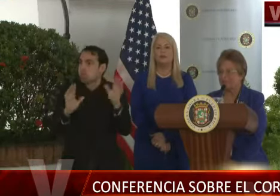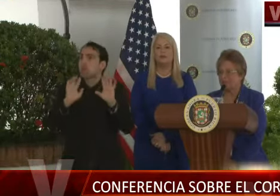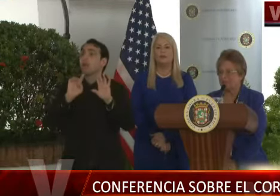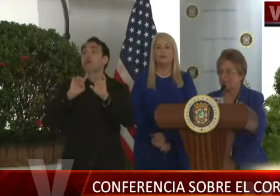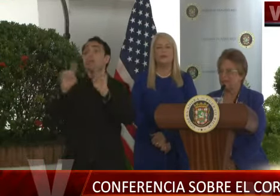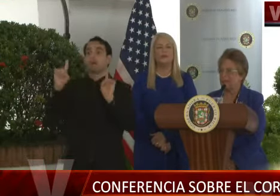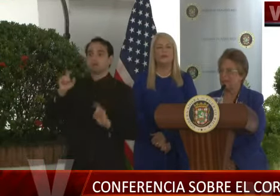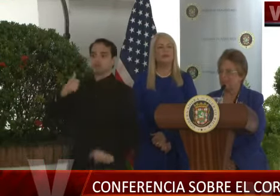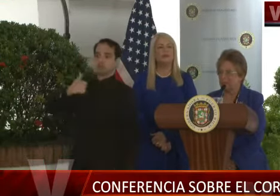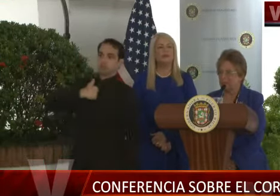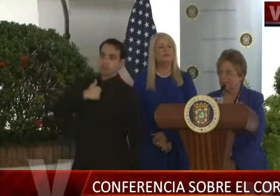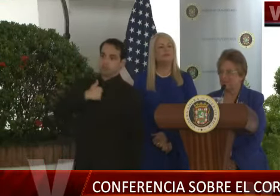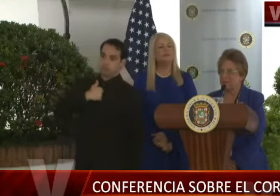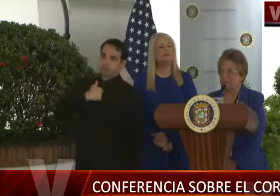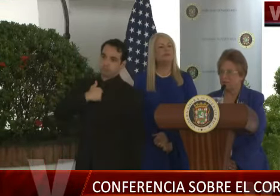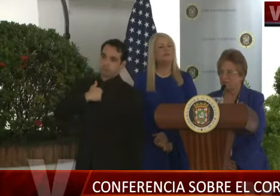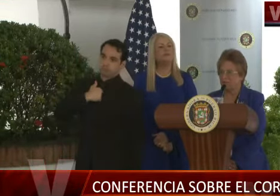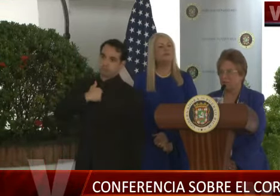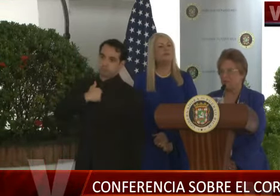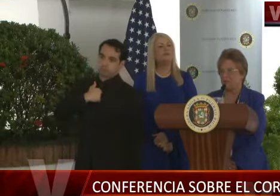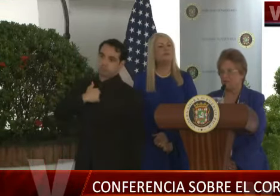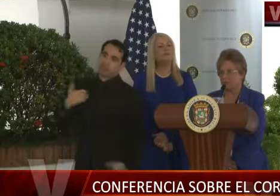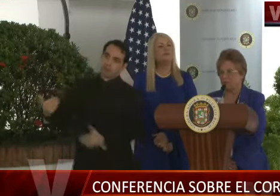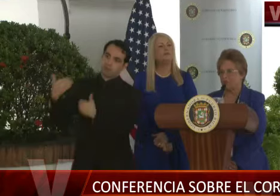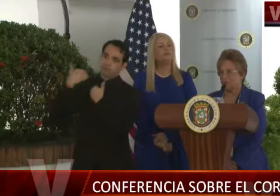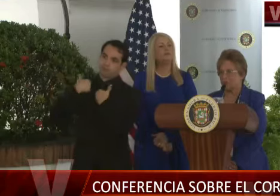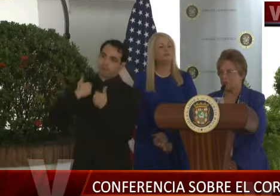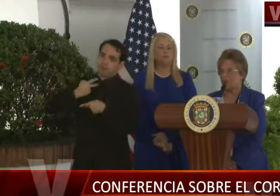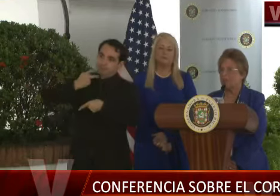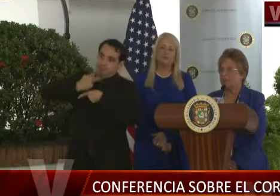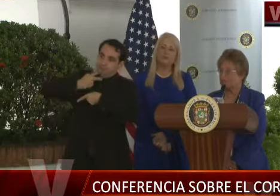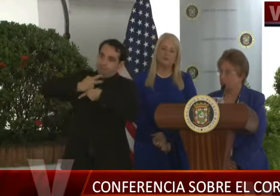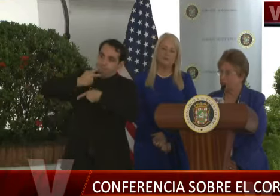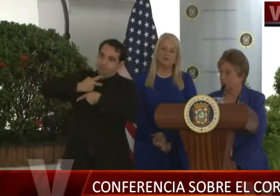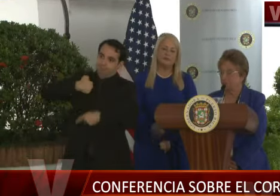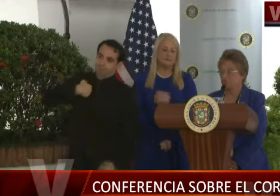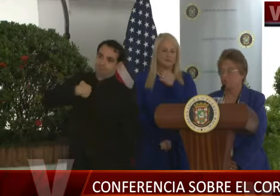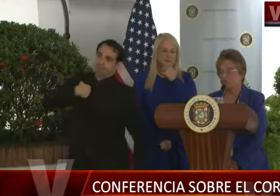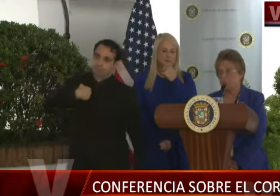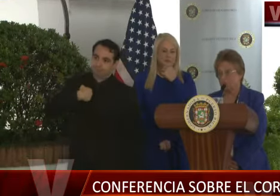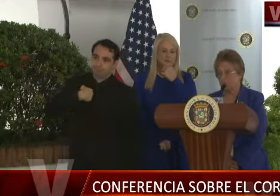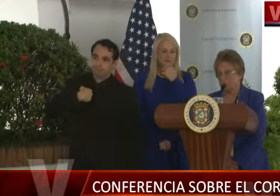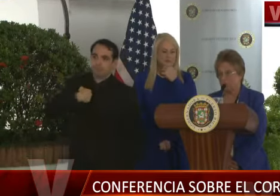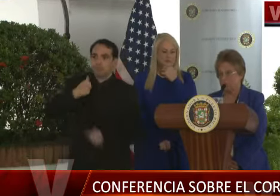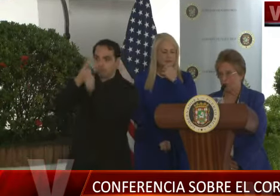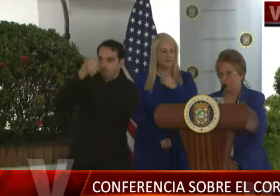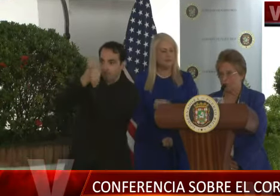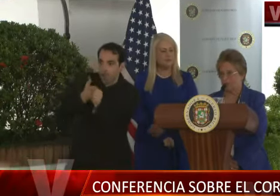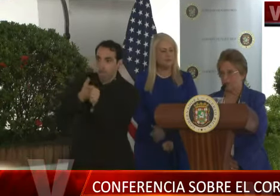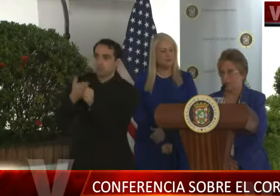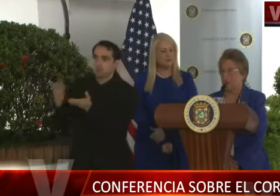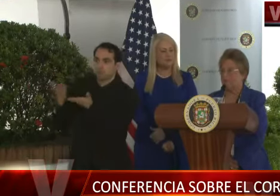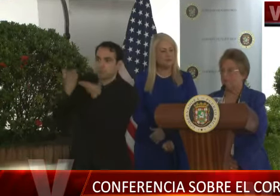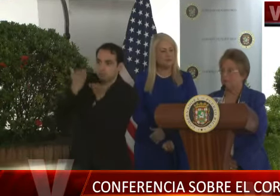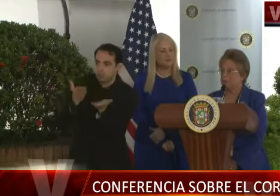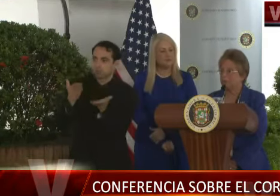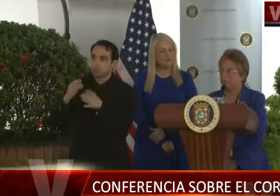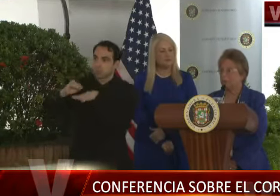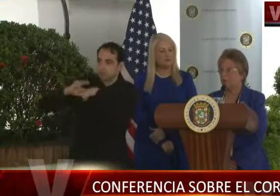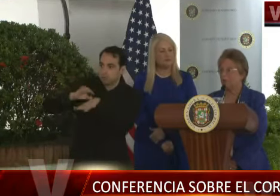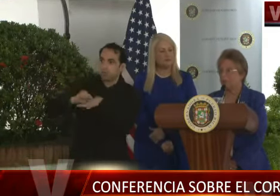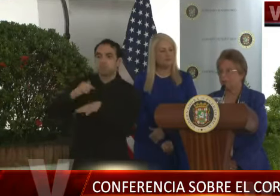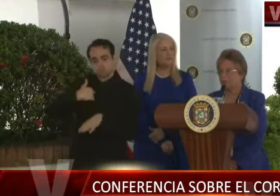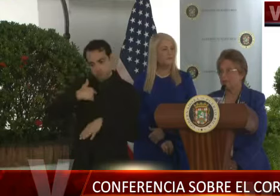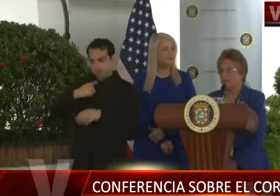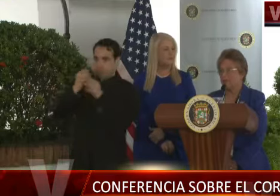es el paciente el que es responsable de cuidar su salud, seguir las instrucciones o recomendaciones médicas. Así es que